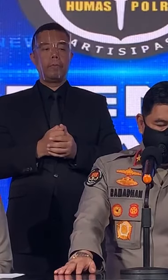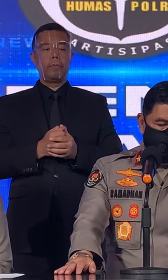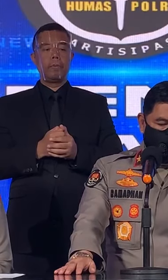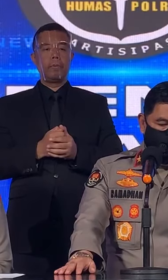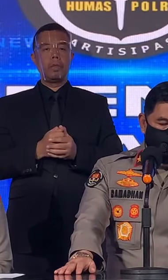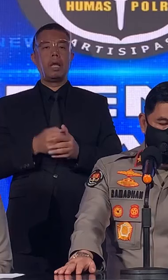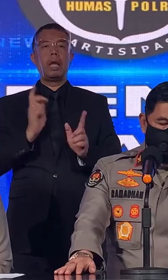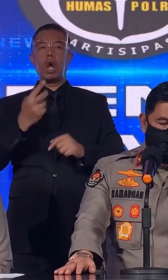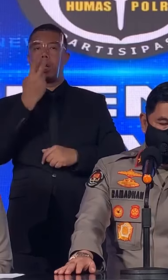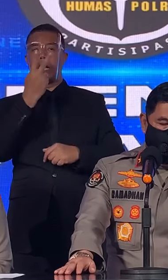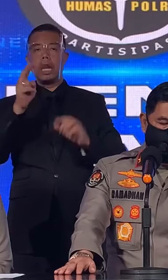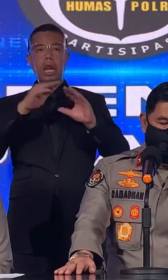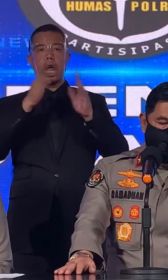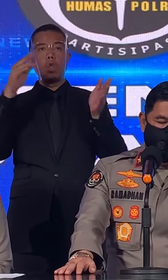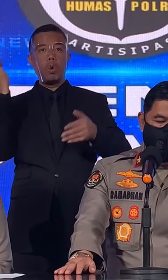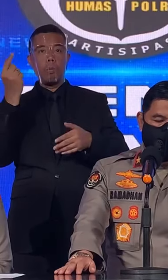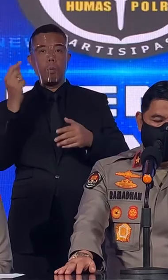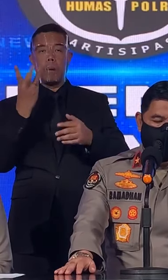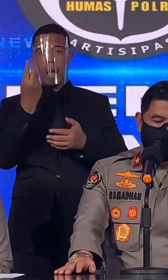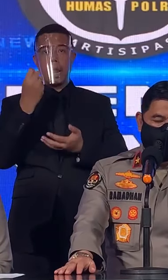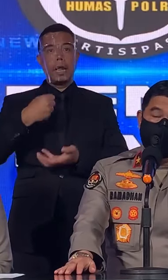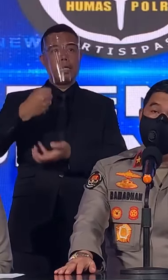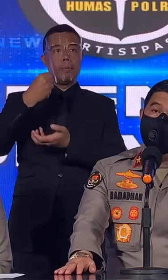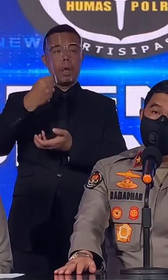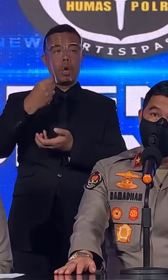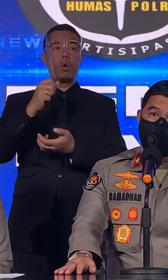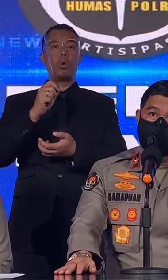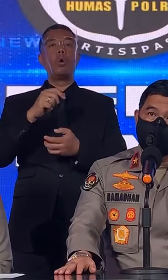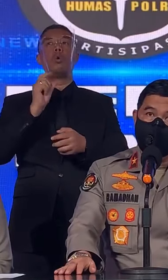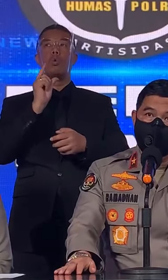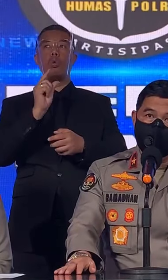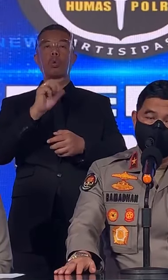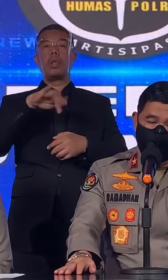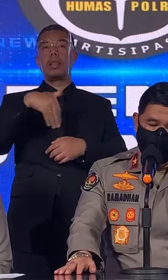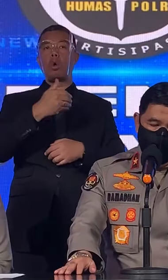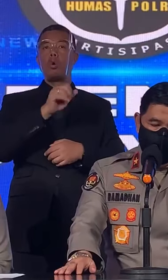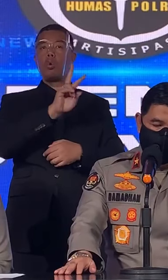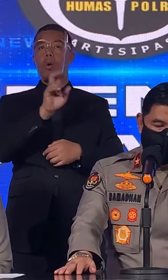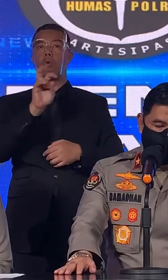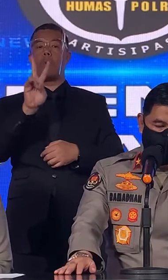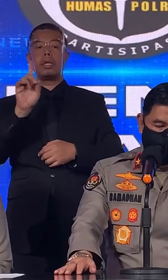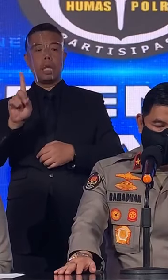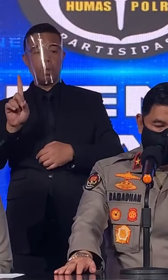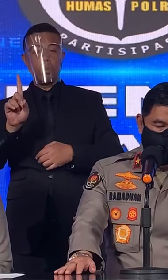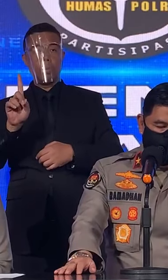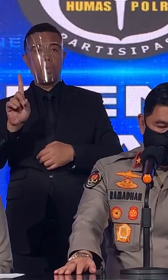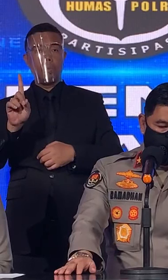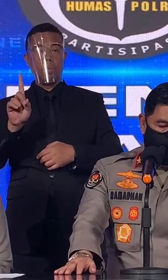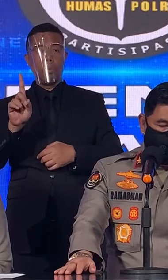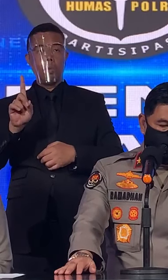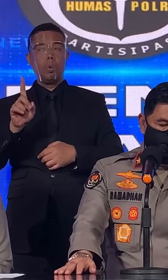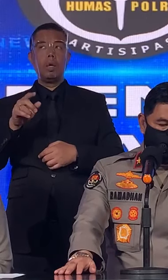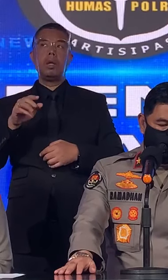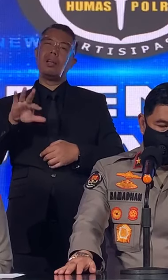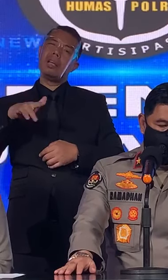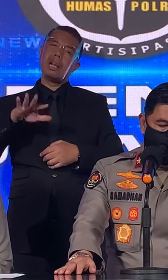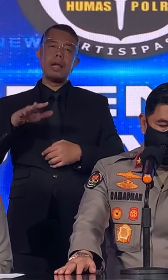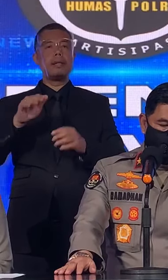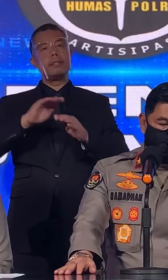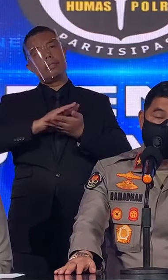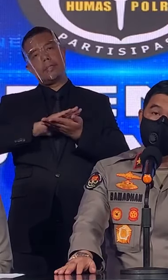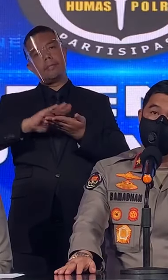Secara Umum Harga Bahan Pokok Pada Periode Tahun 2021 Relatif